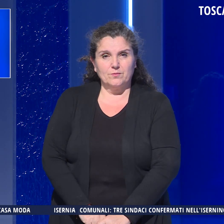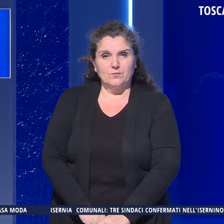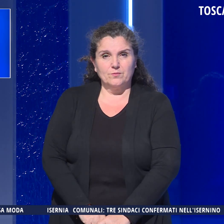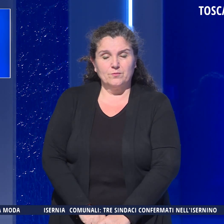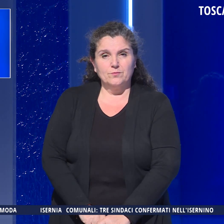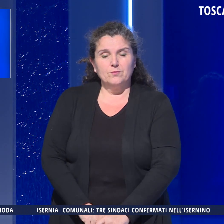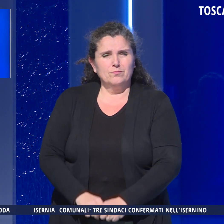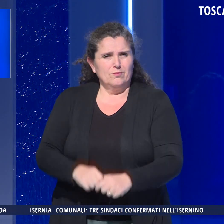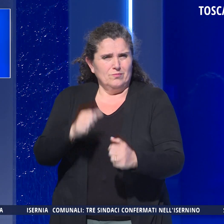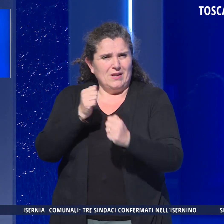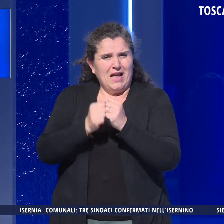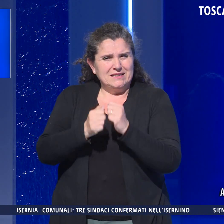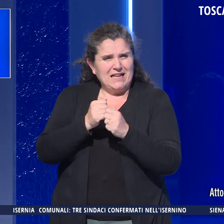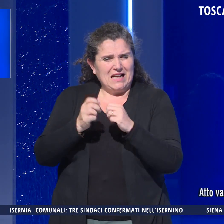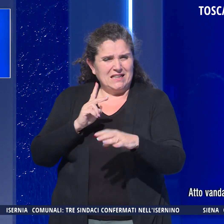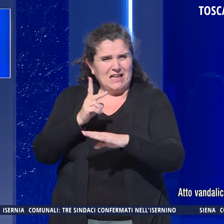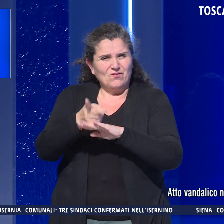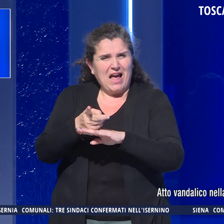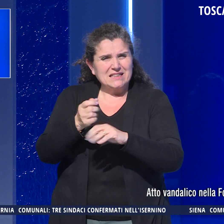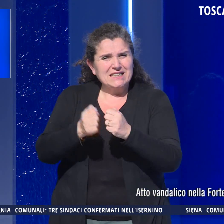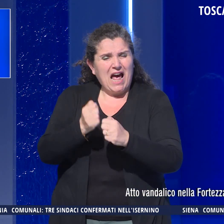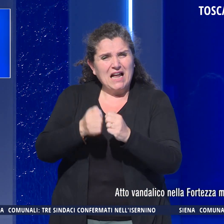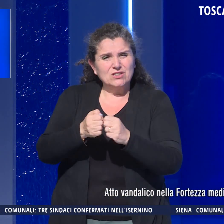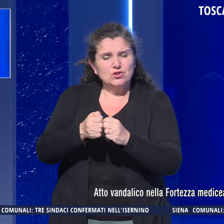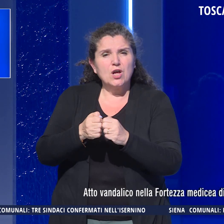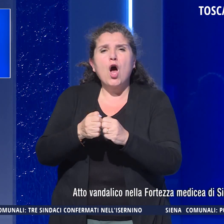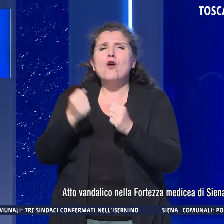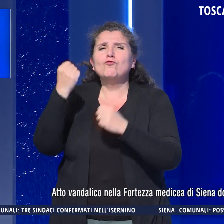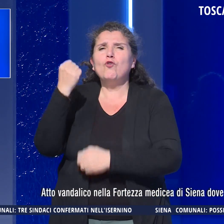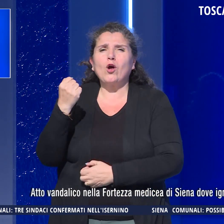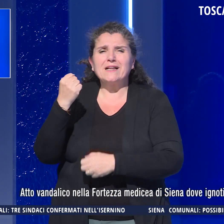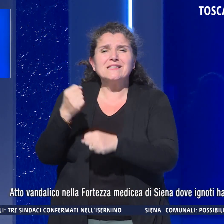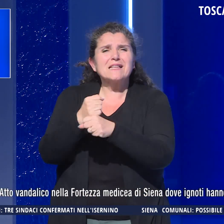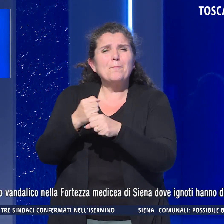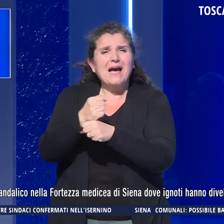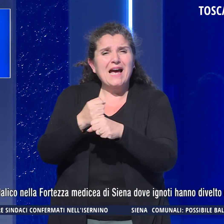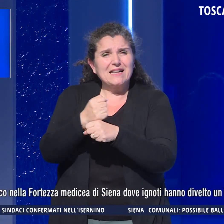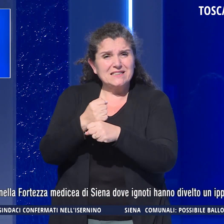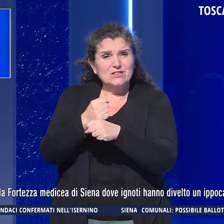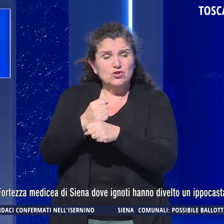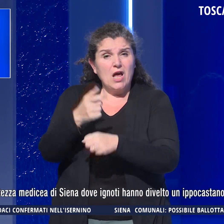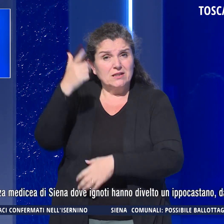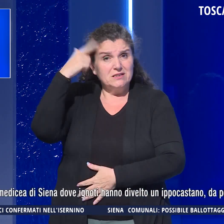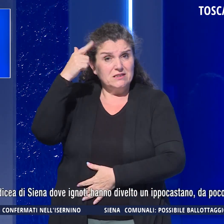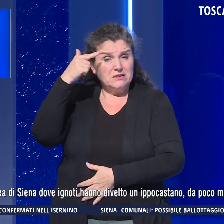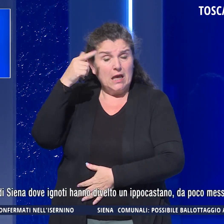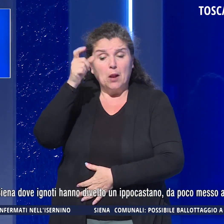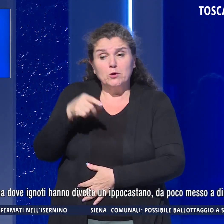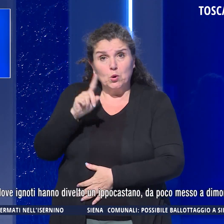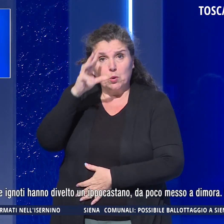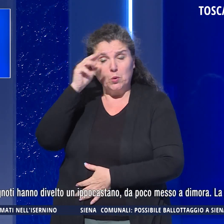Atto vandalico nella fortezza medicia di Siena, dove i gnoti hanno divelto un